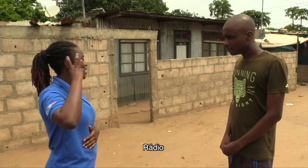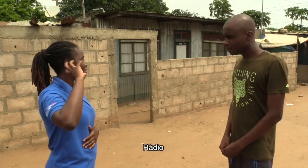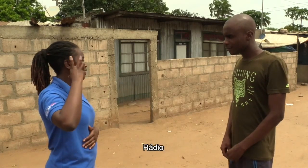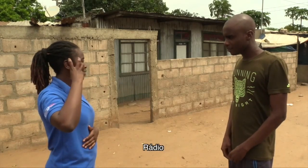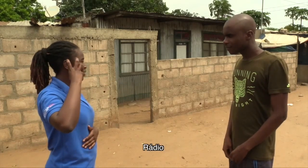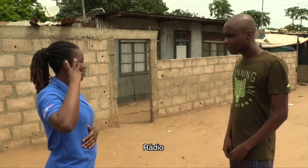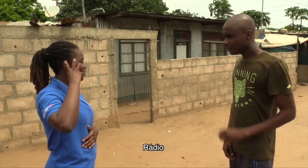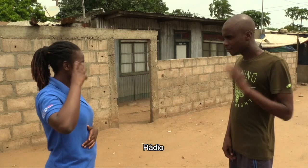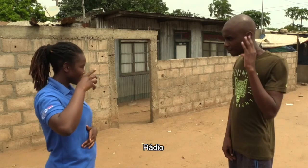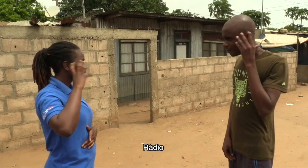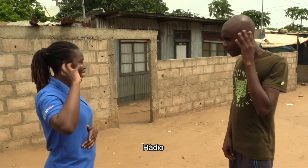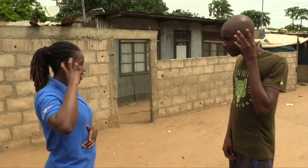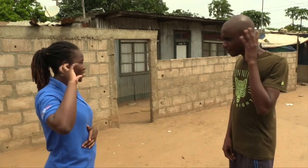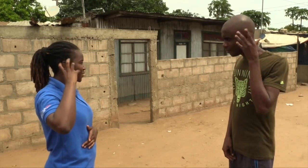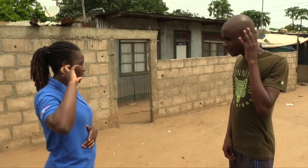rádio